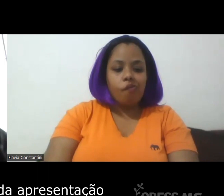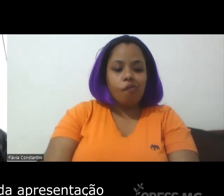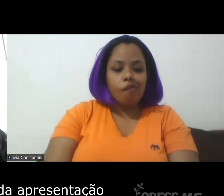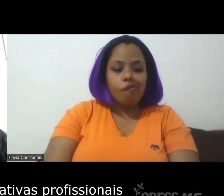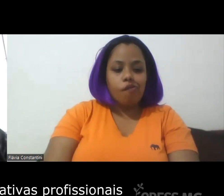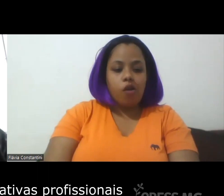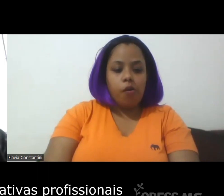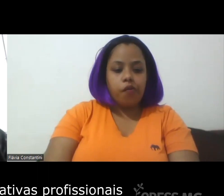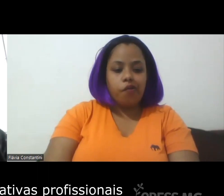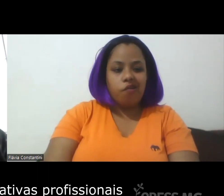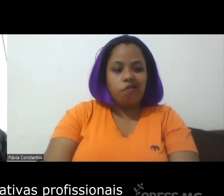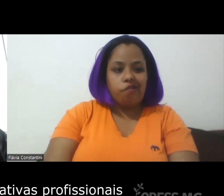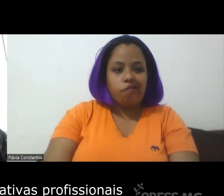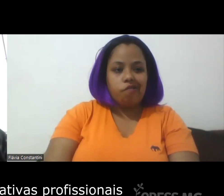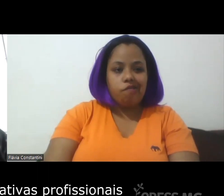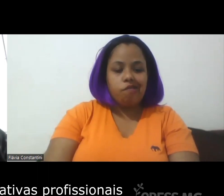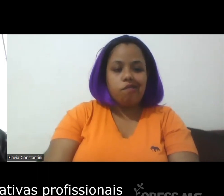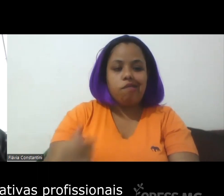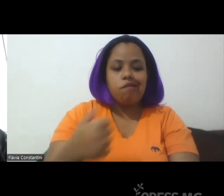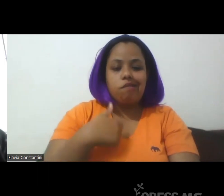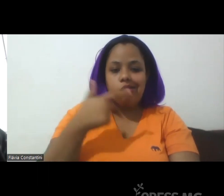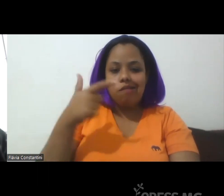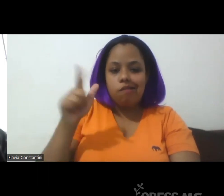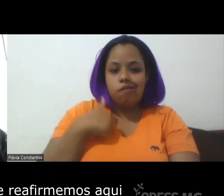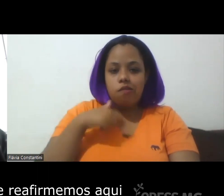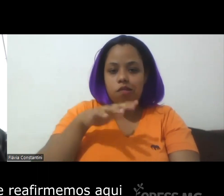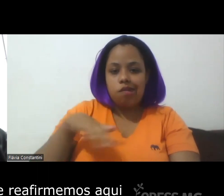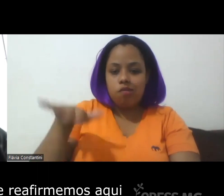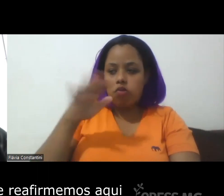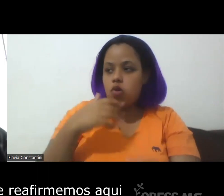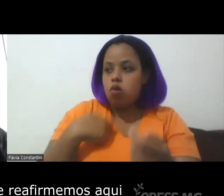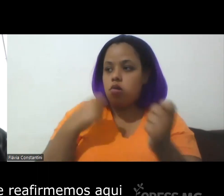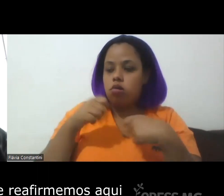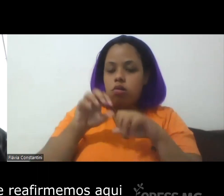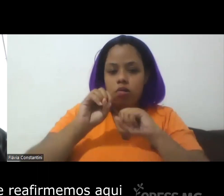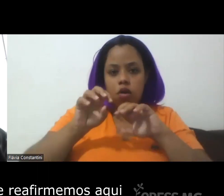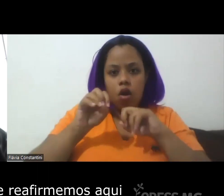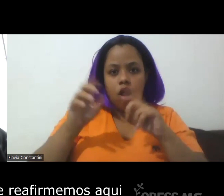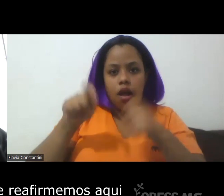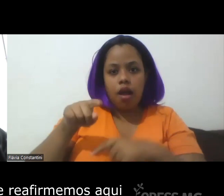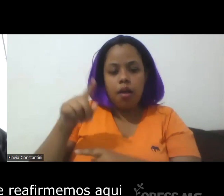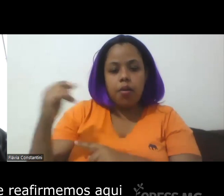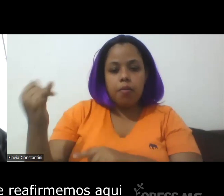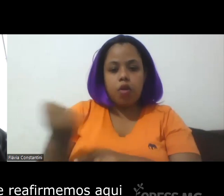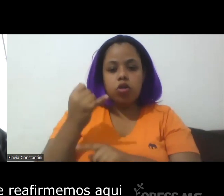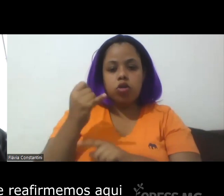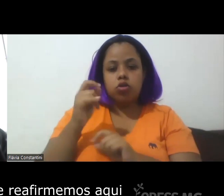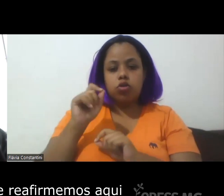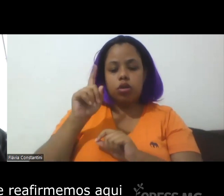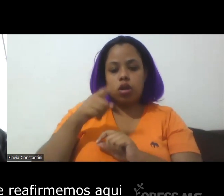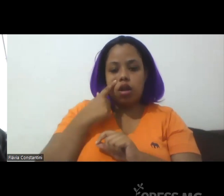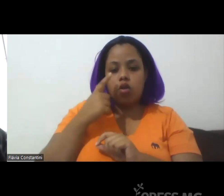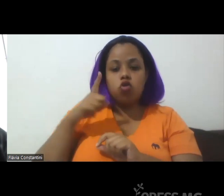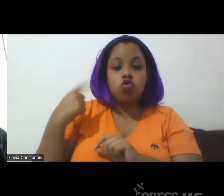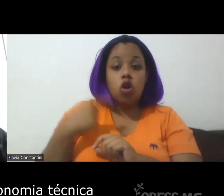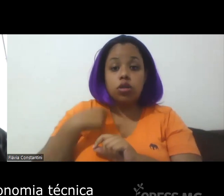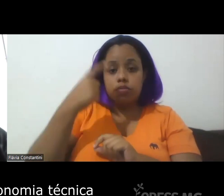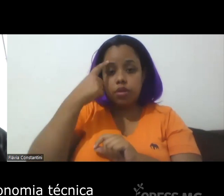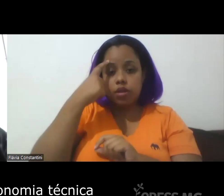apresentação sobre as prerrogativas profissionais é importante é que reafirmemos aqui